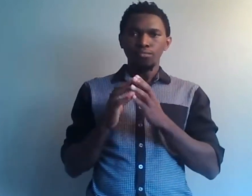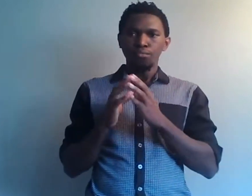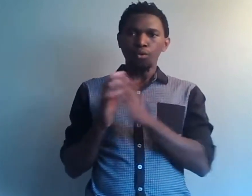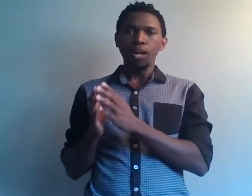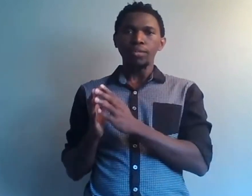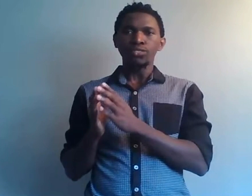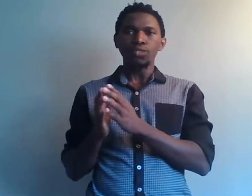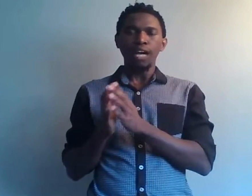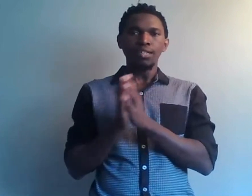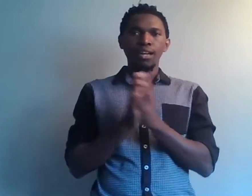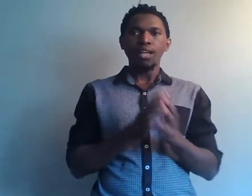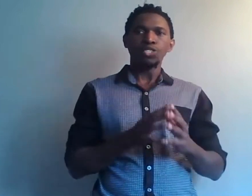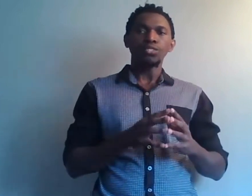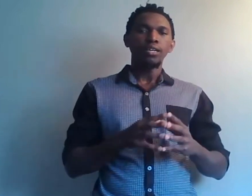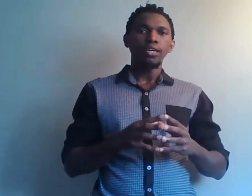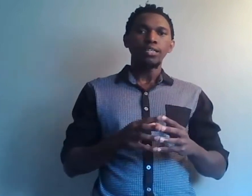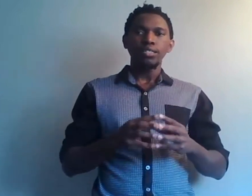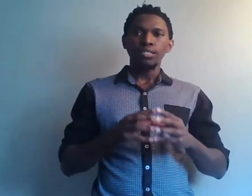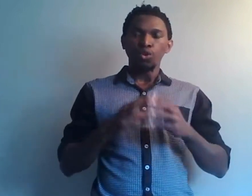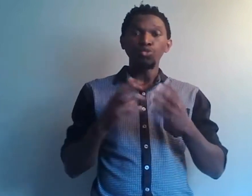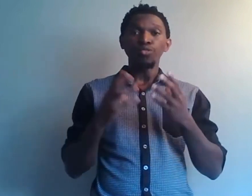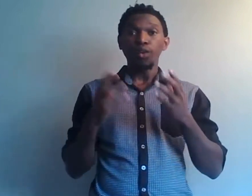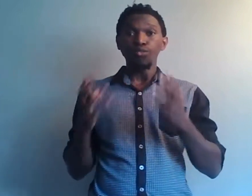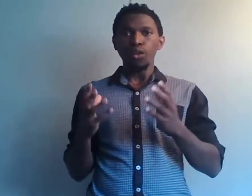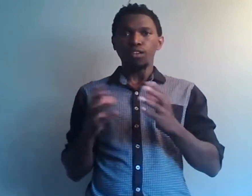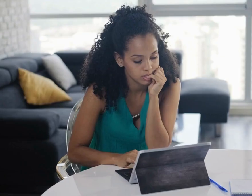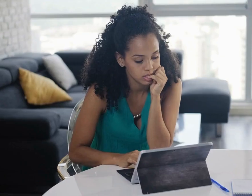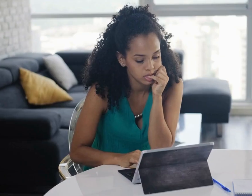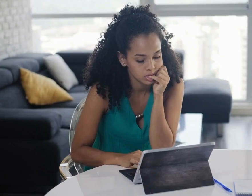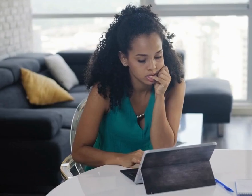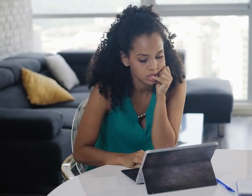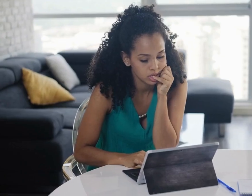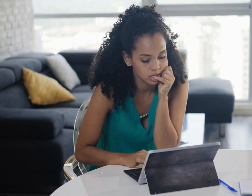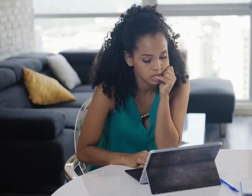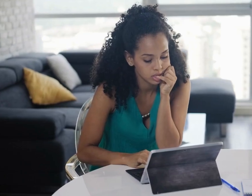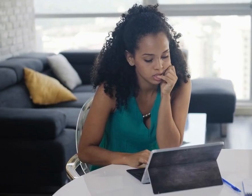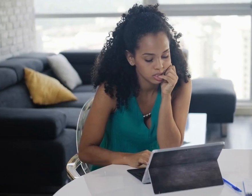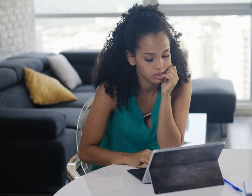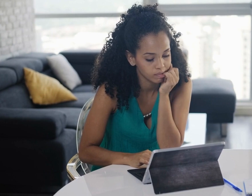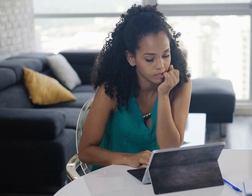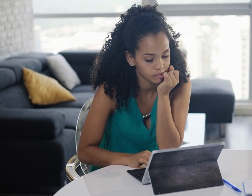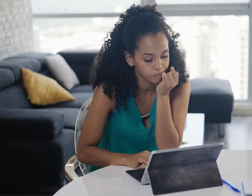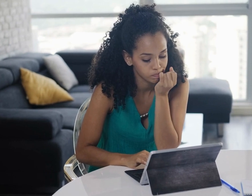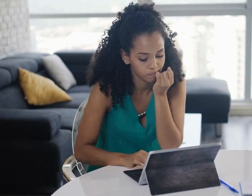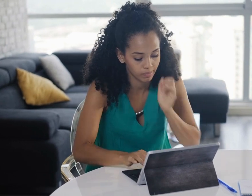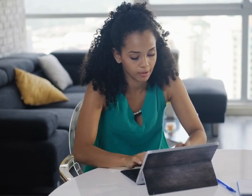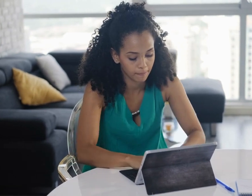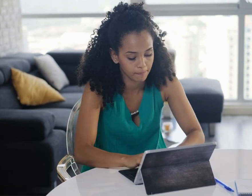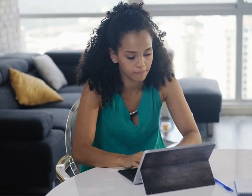programmation avec l'argent qu'on devrait revoir en fait, si on veut arriver à changer les choses, si on veut